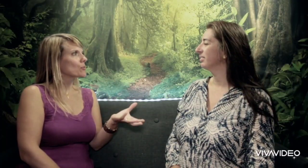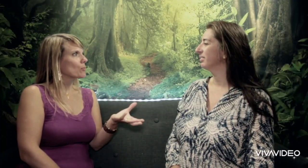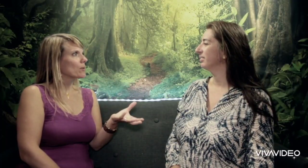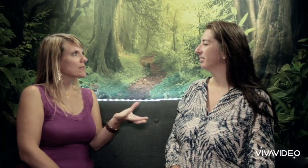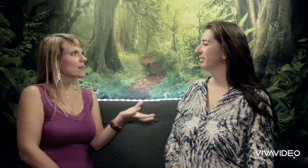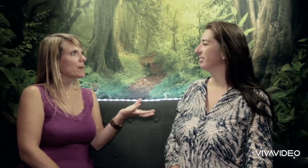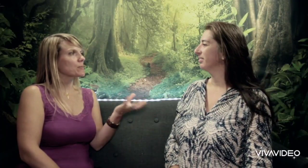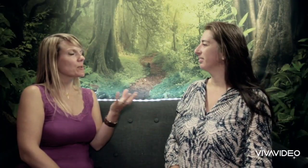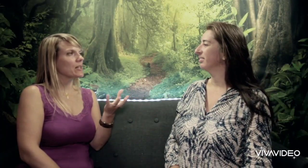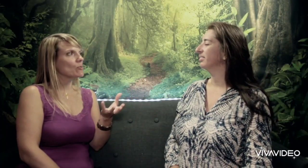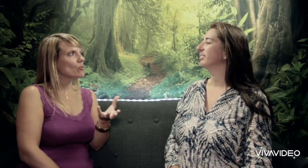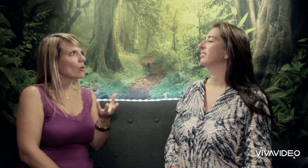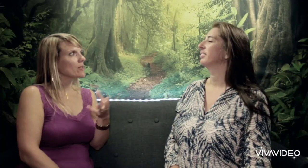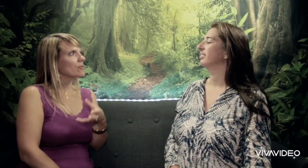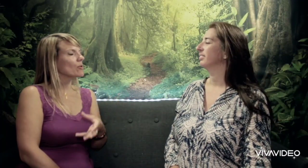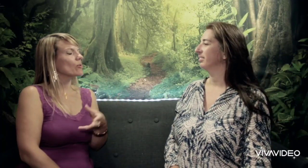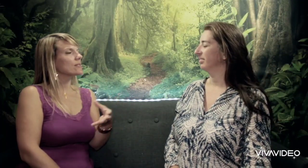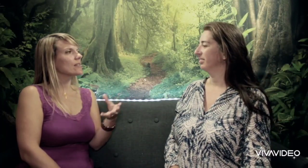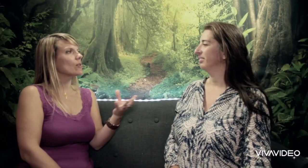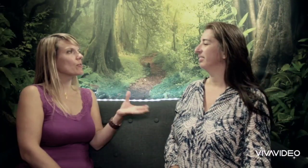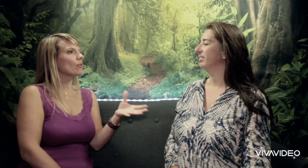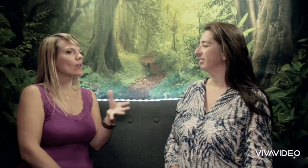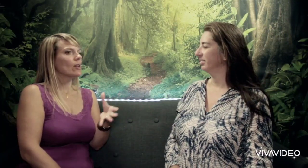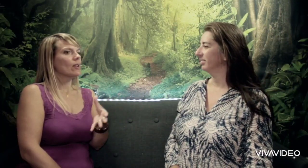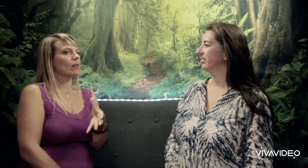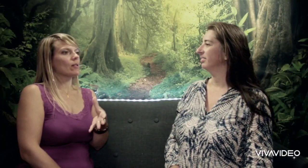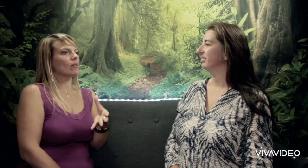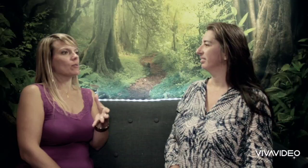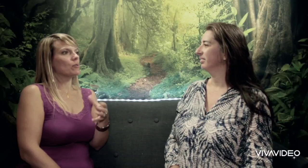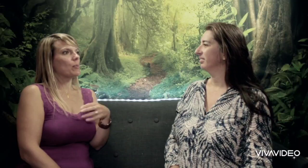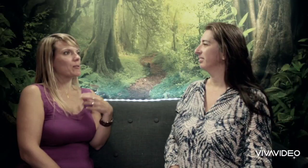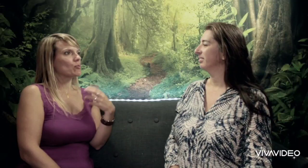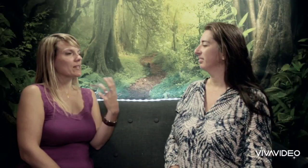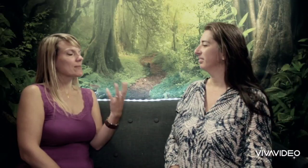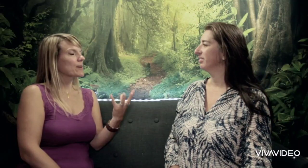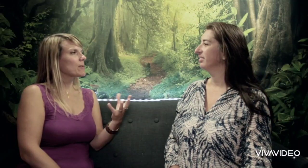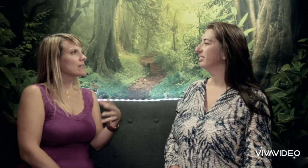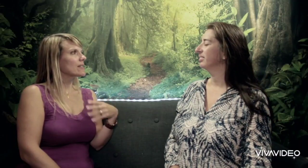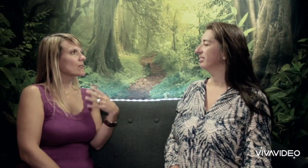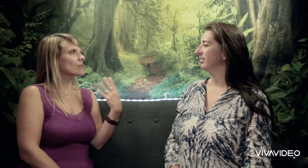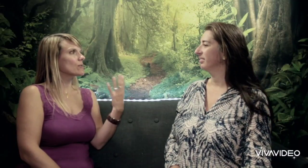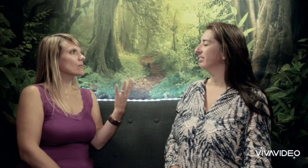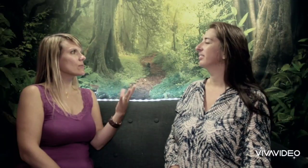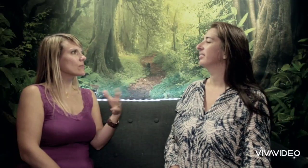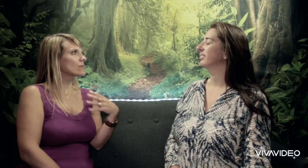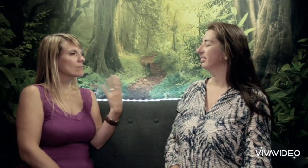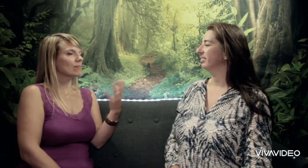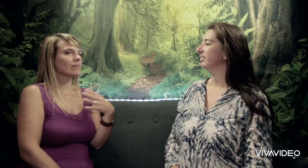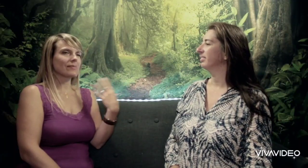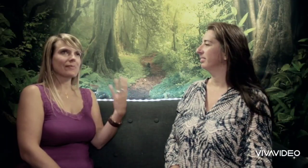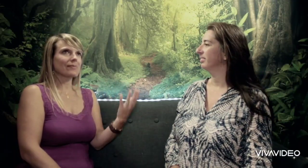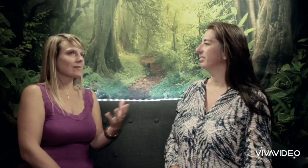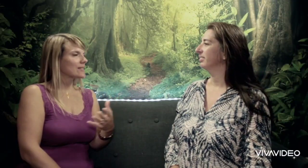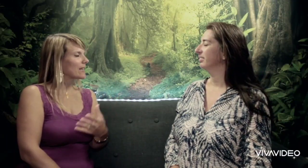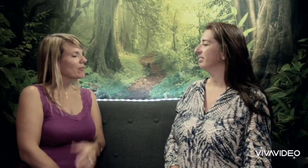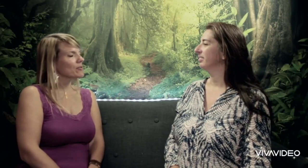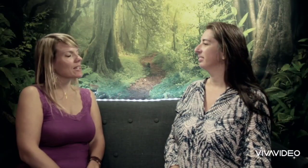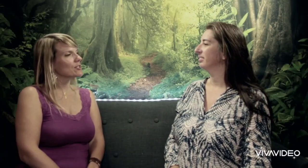se comprendre.'est vrai que par exemple quand il y a une douleur on est des fois angoissé, l'enfant ne peut pas toujours exprimer. C'est vrai que c'est un avantage.